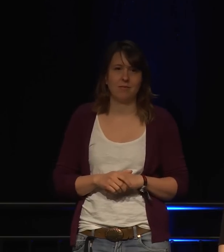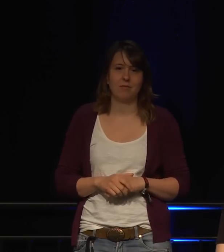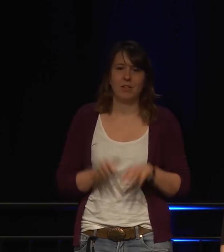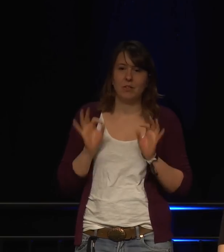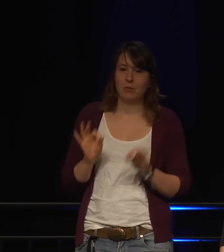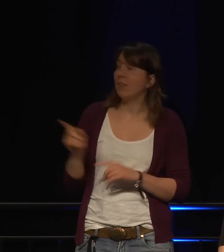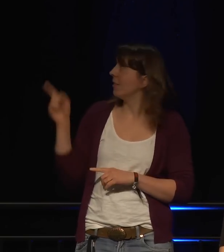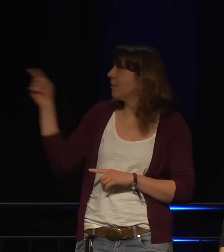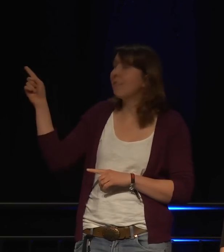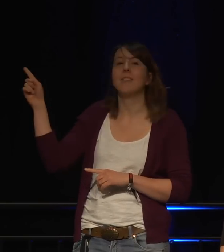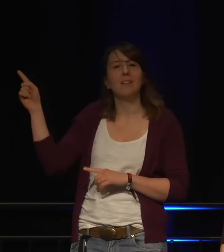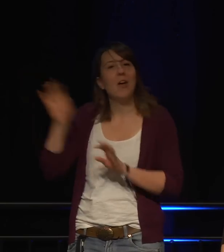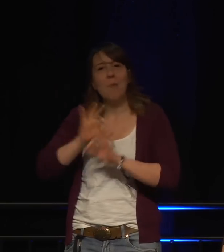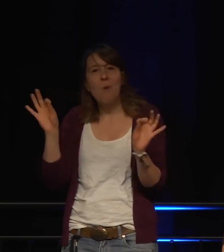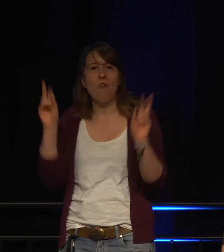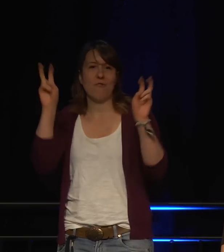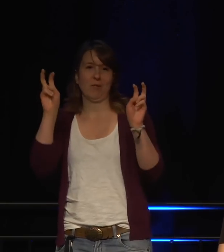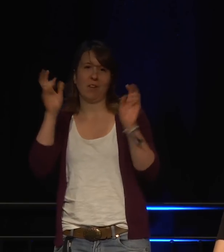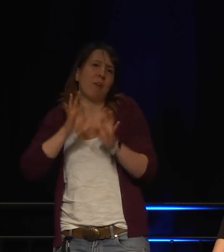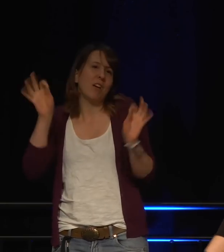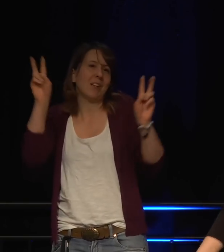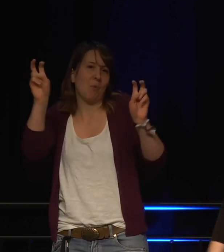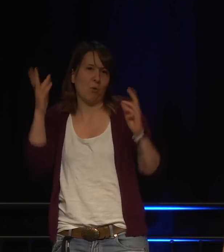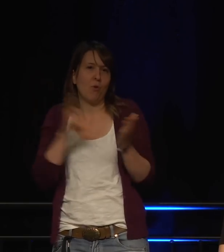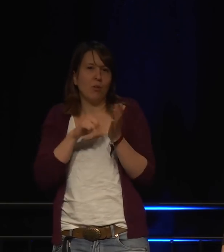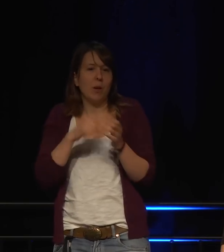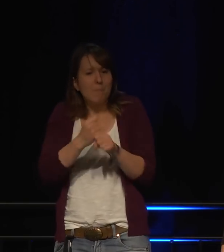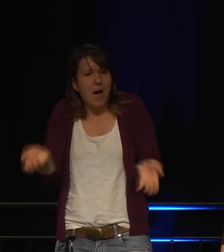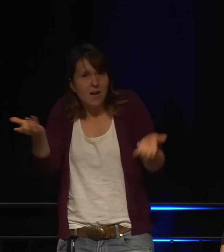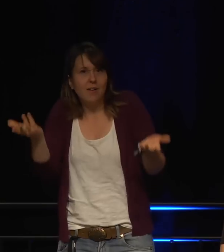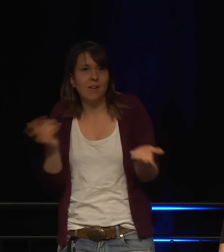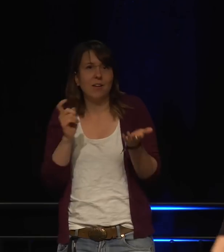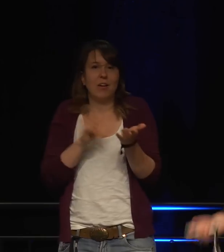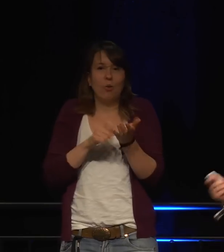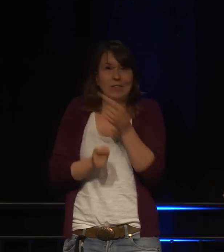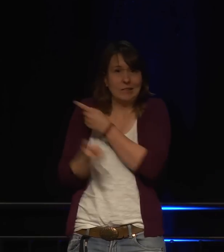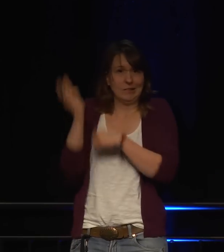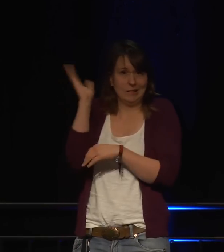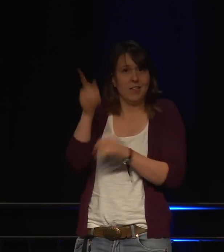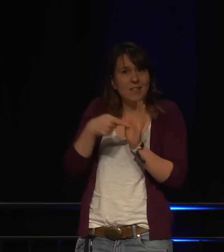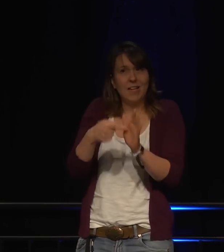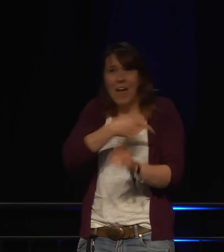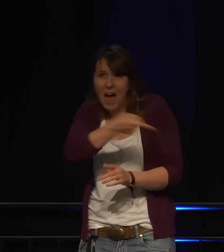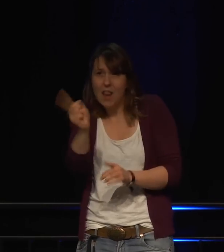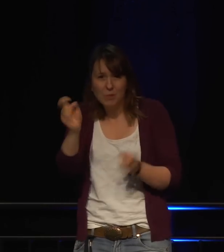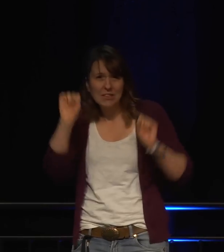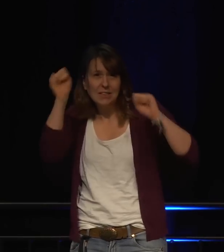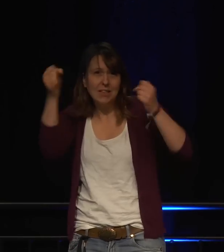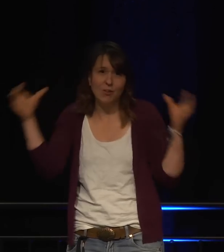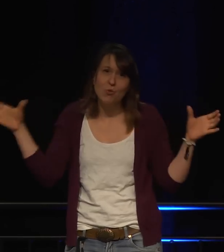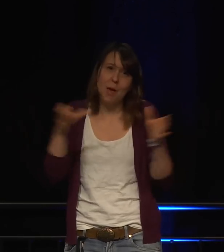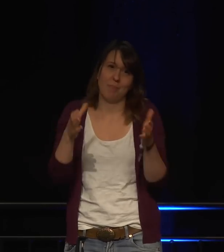Kongress-Motto 2WAT, denn wir sollten ja gemeinsam was tun.